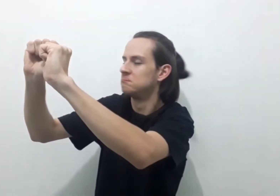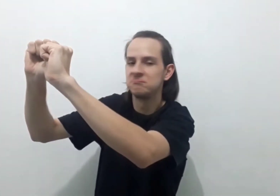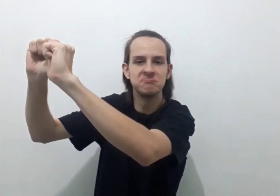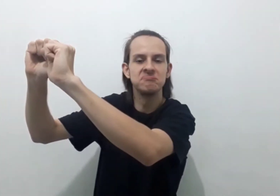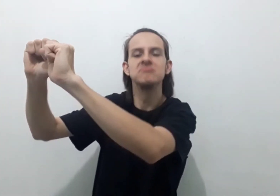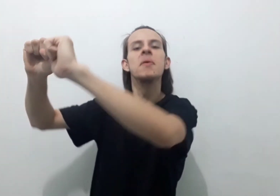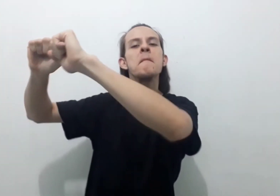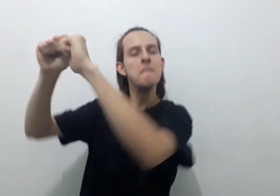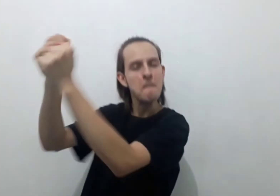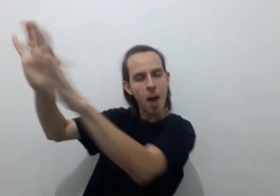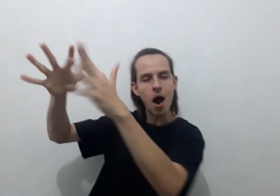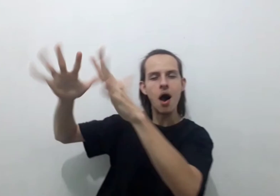A meia